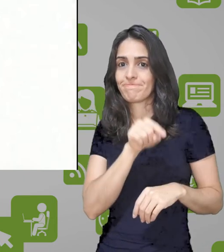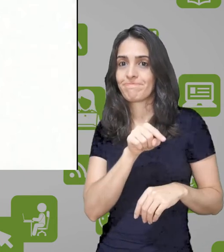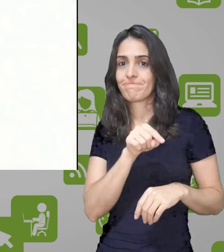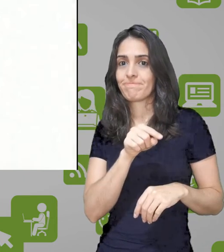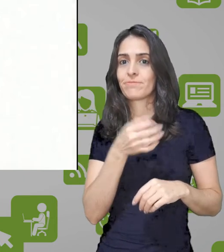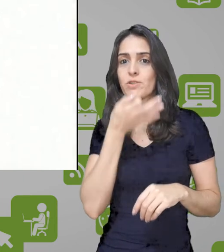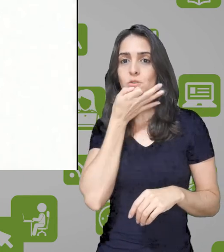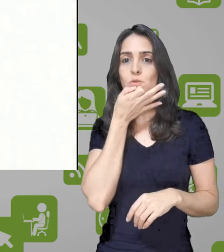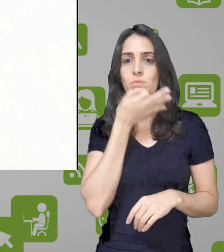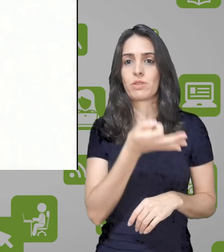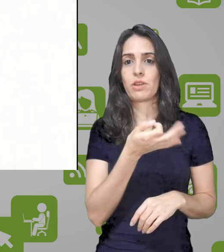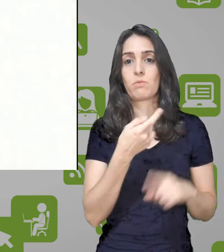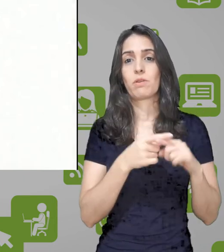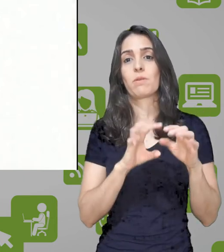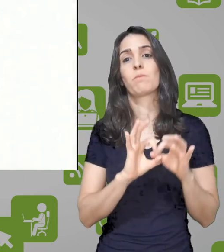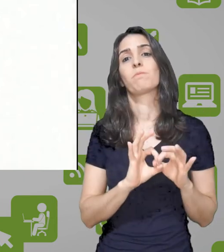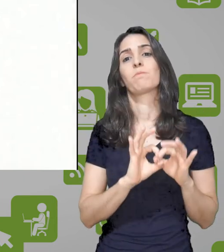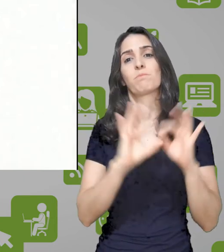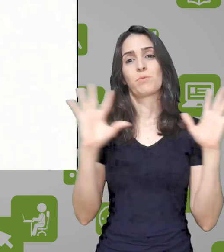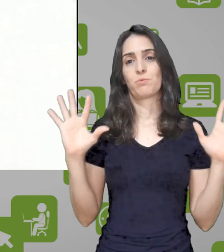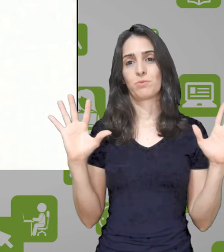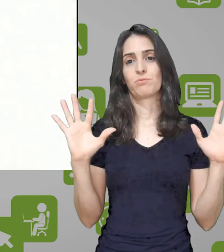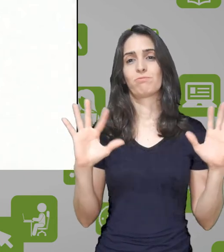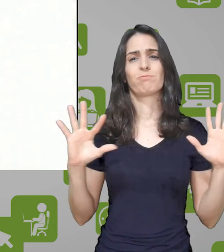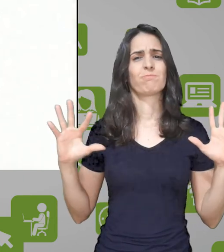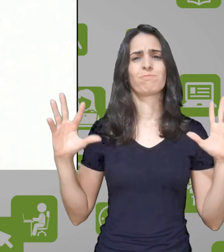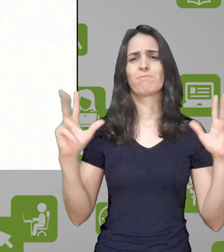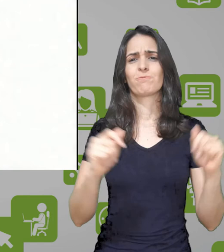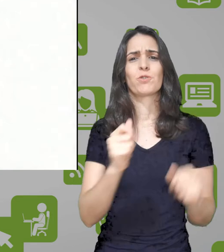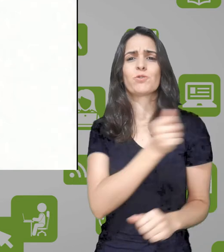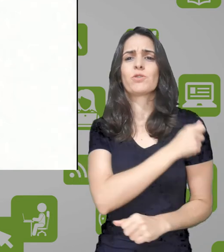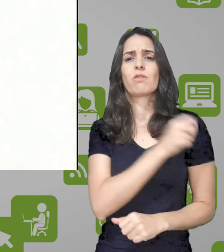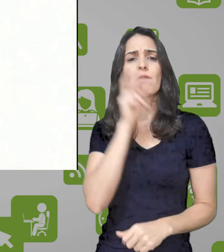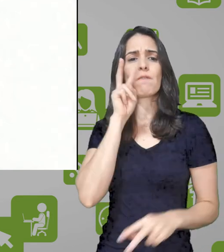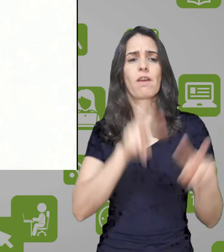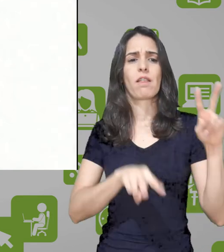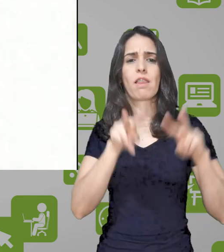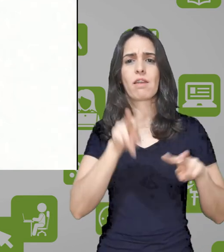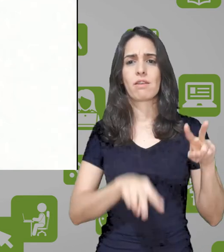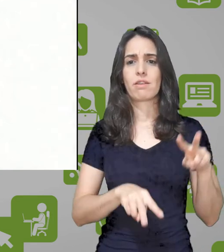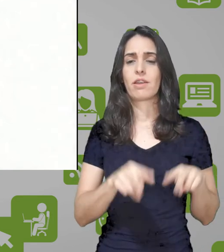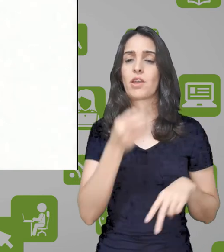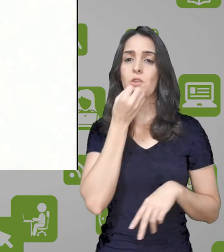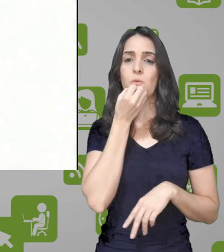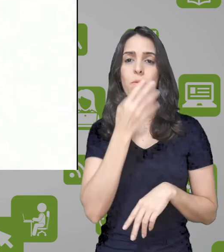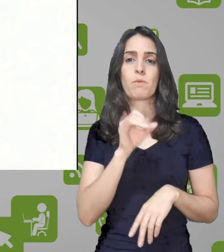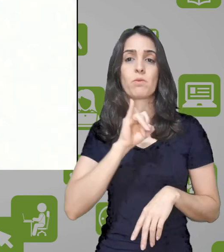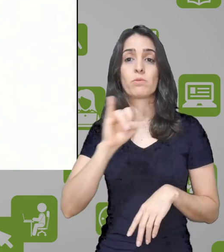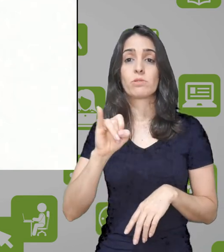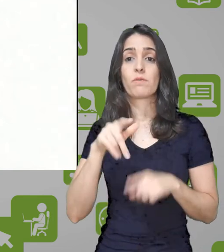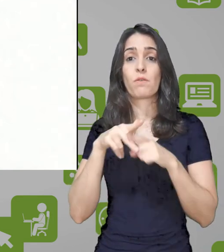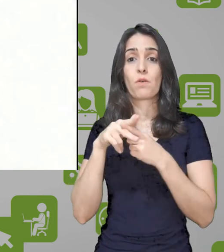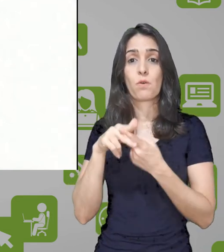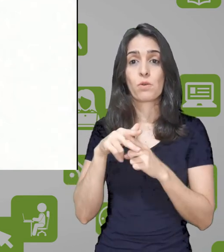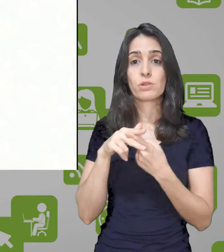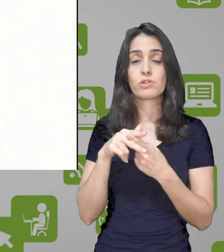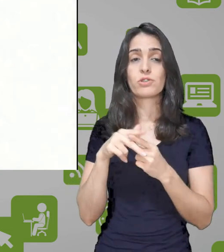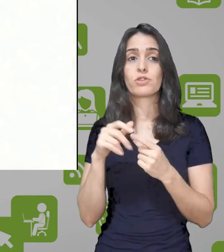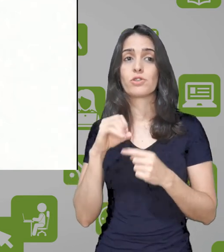comentário porque é um comentário público. Todos os demais colegas vão ler. Então, se for o caso de fazer uma